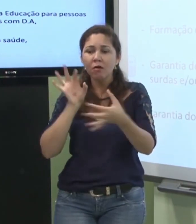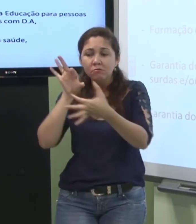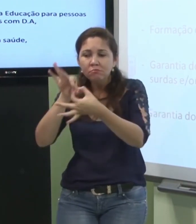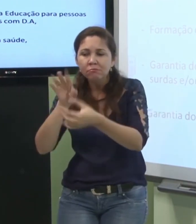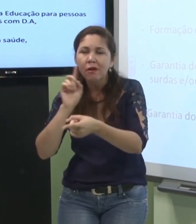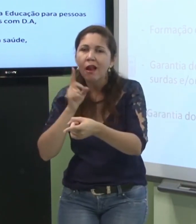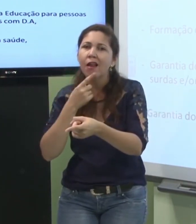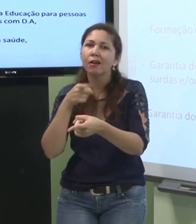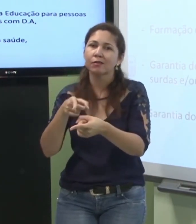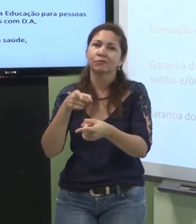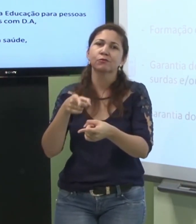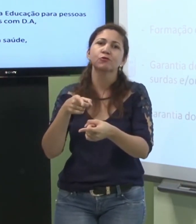por exemplo